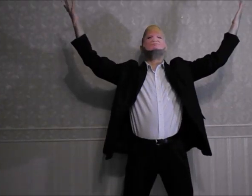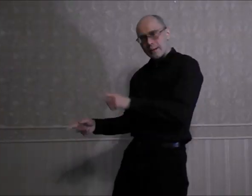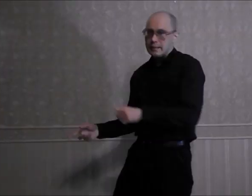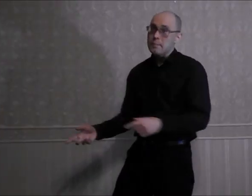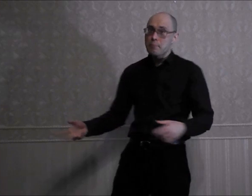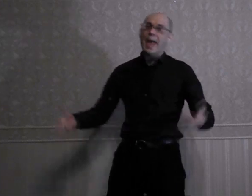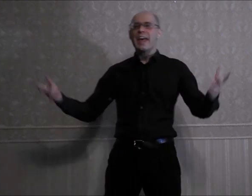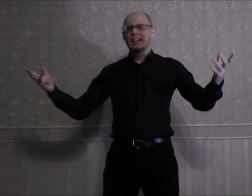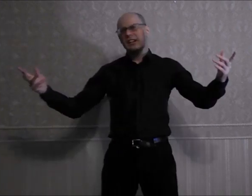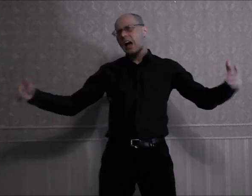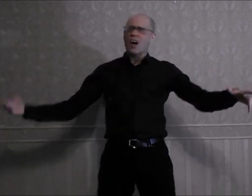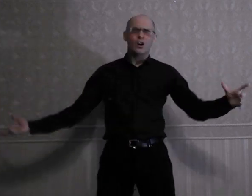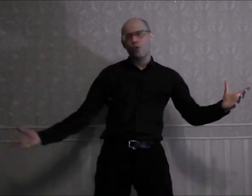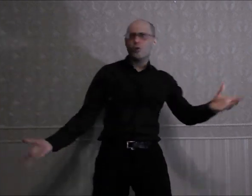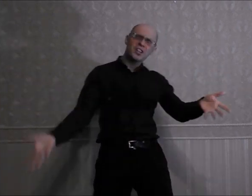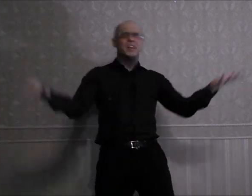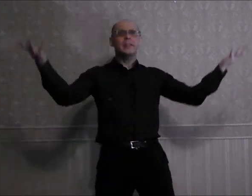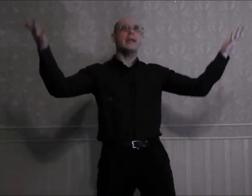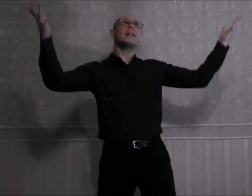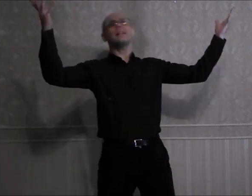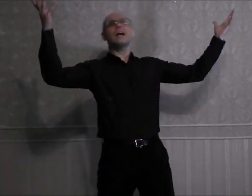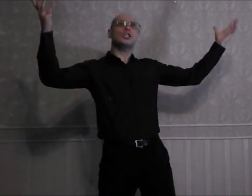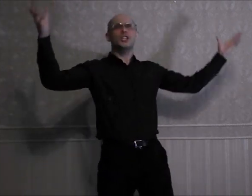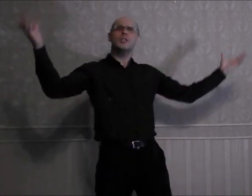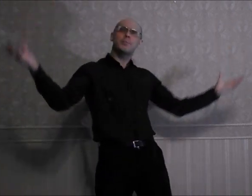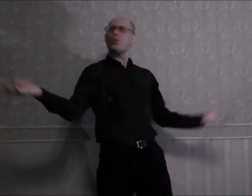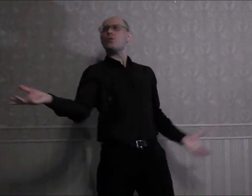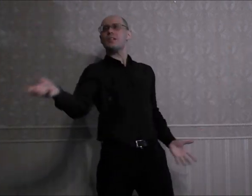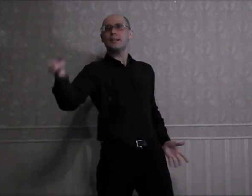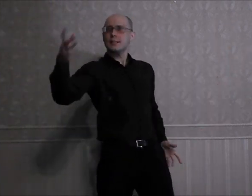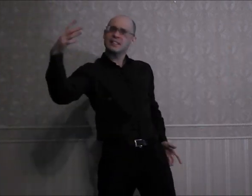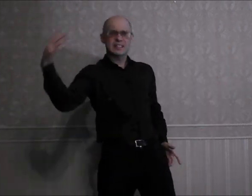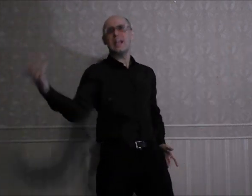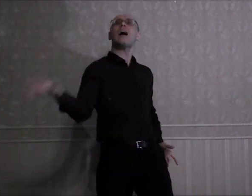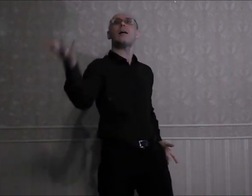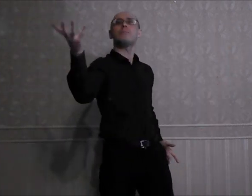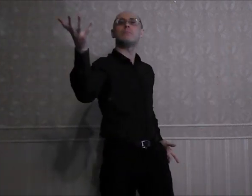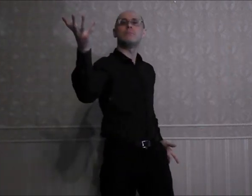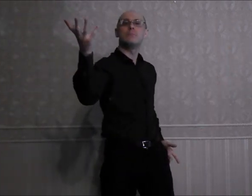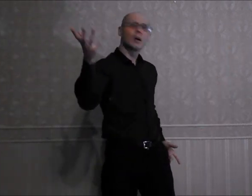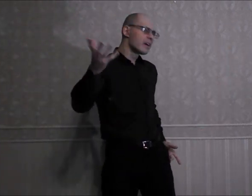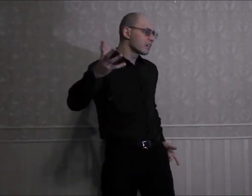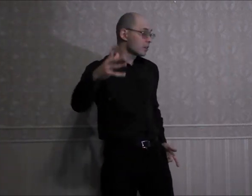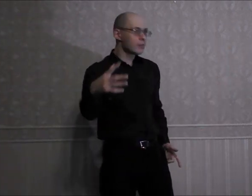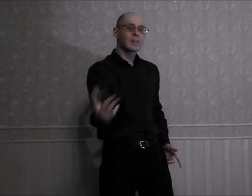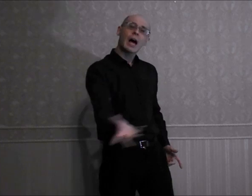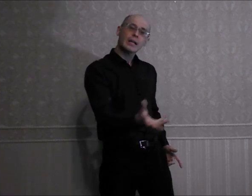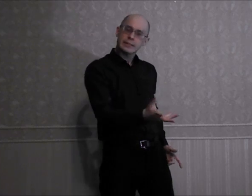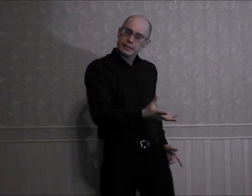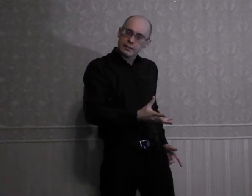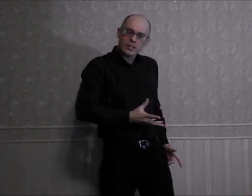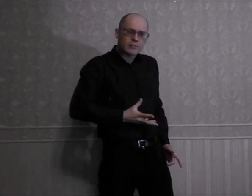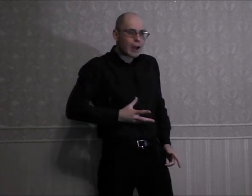Теперь охуительно жить будет нам, к власти в